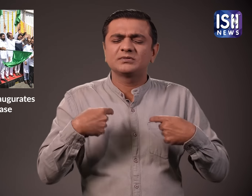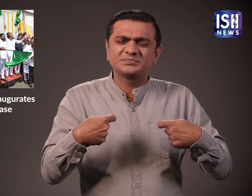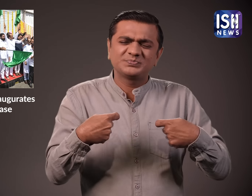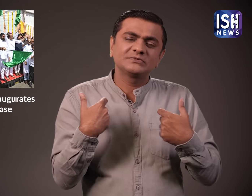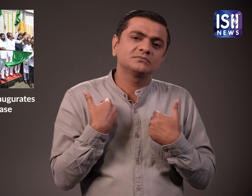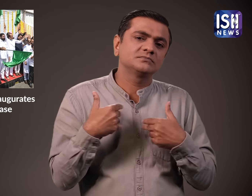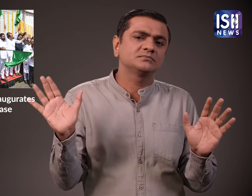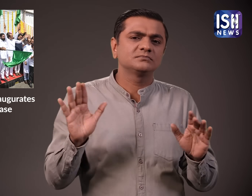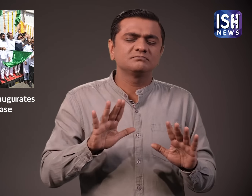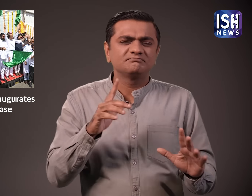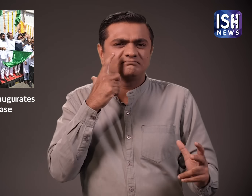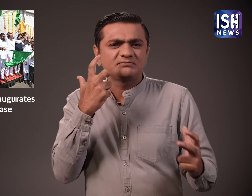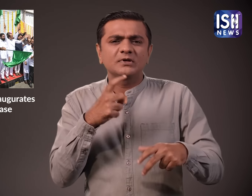वो, काफी महंगा है